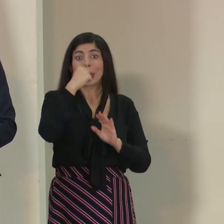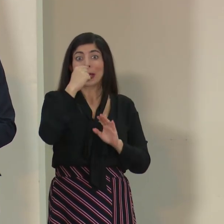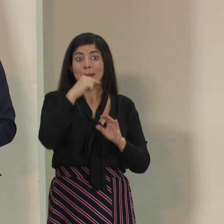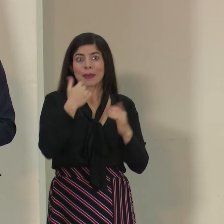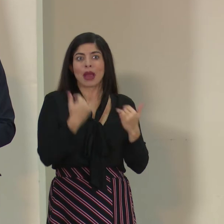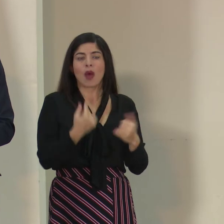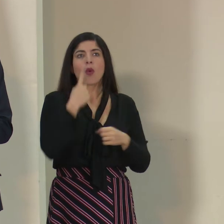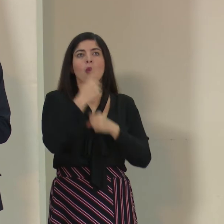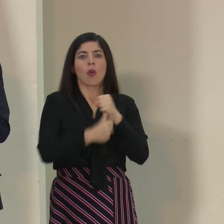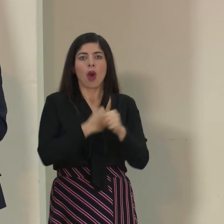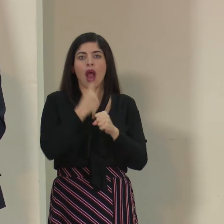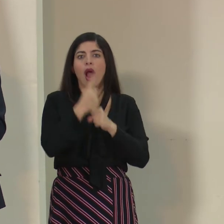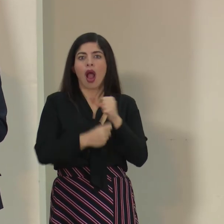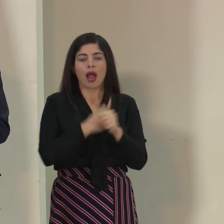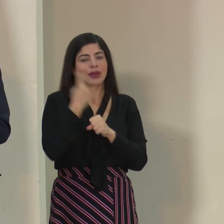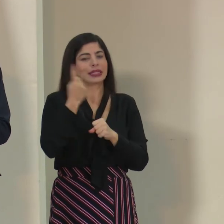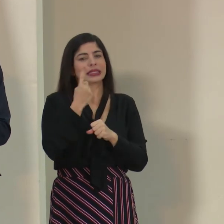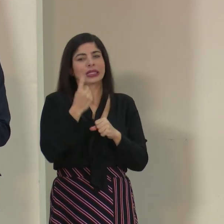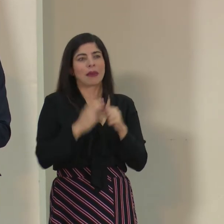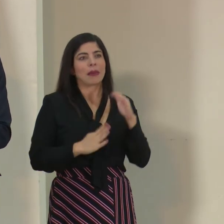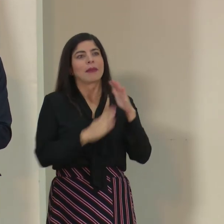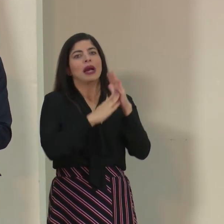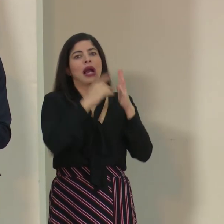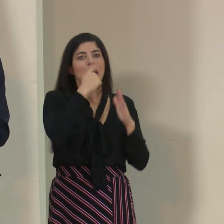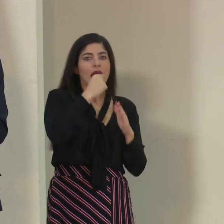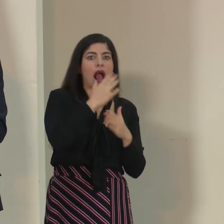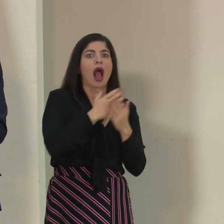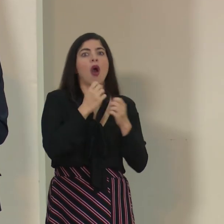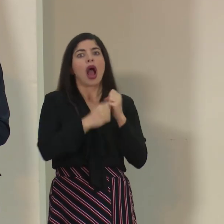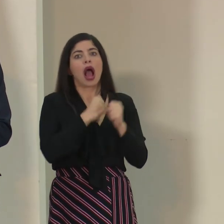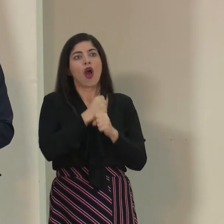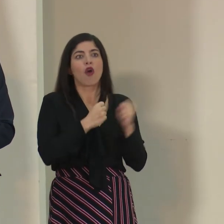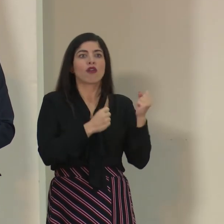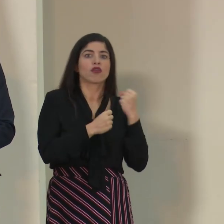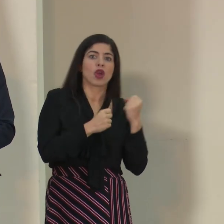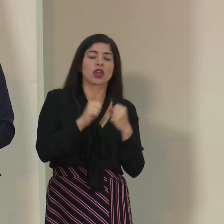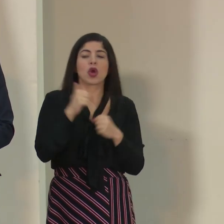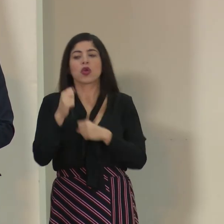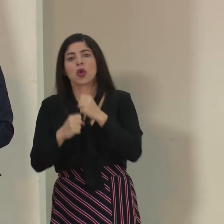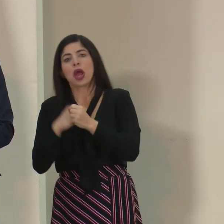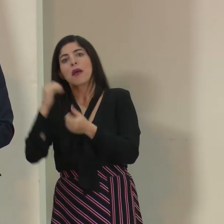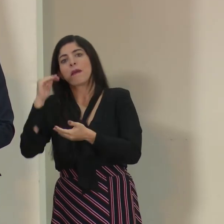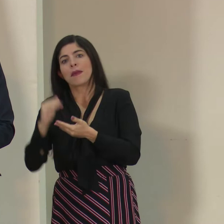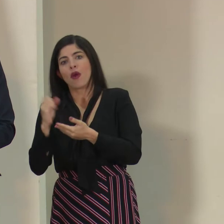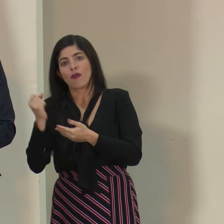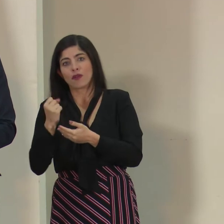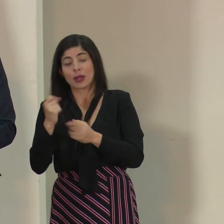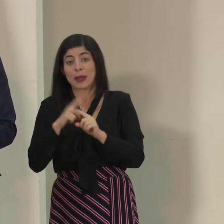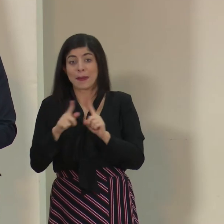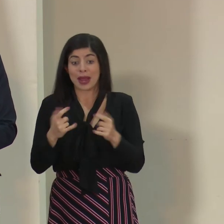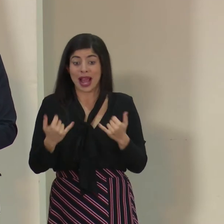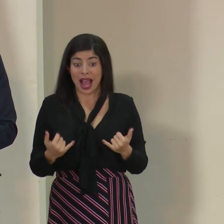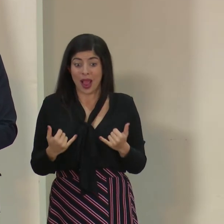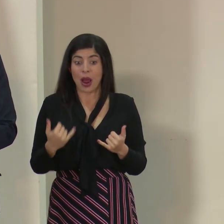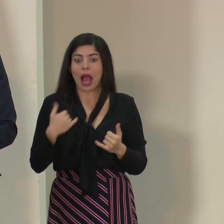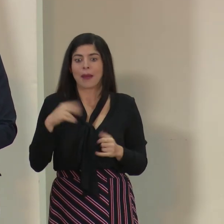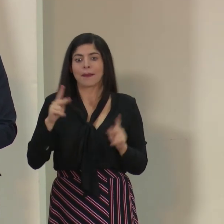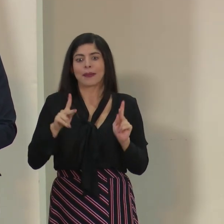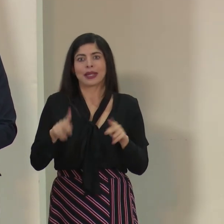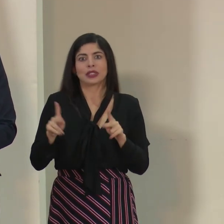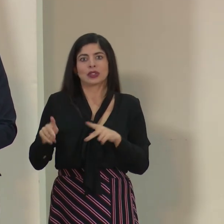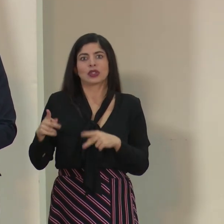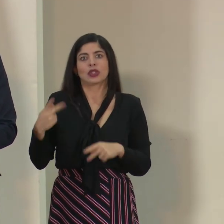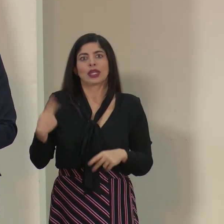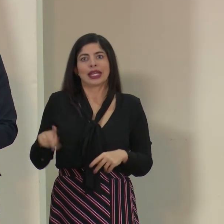todos los años tenemos pico de influenza, algunos años son más fuertes, otros menos fuertes, pero que lamentablemente hay gente con riesgo,